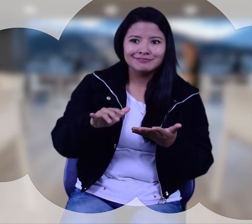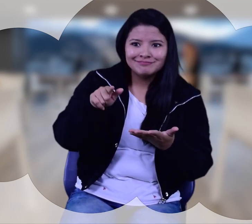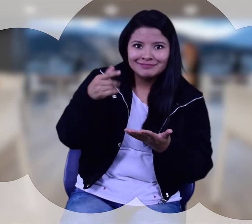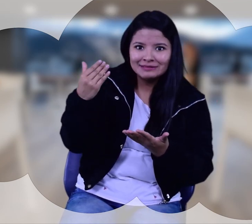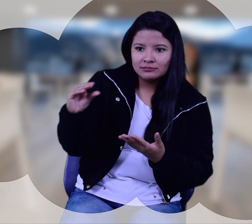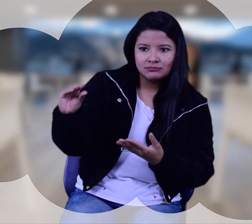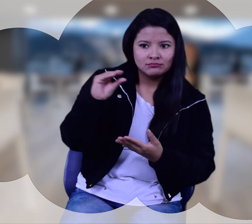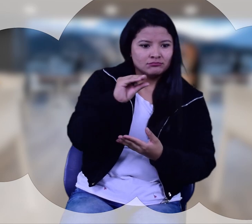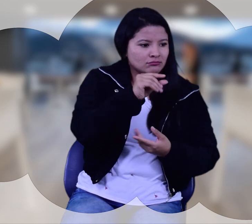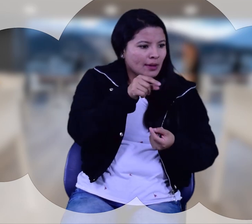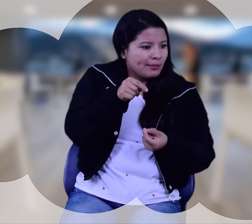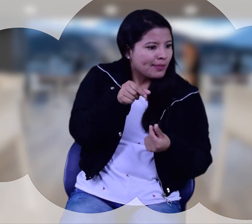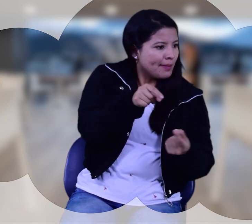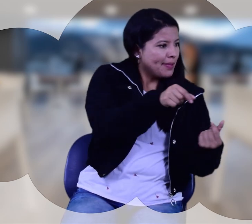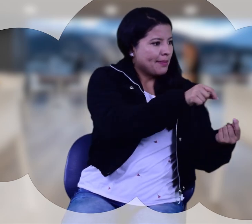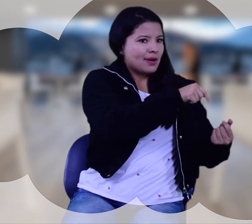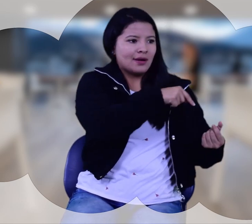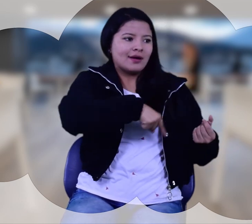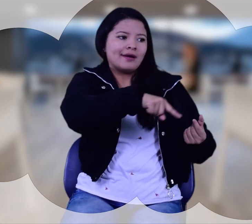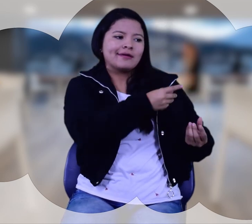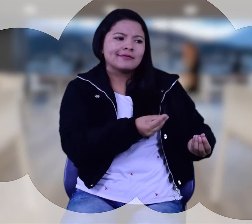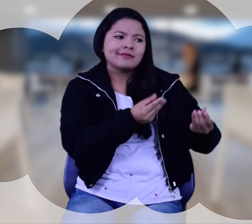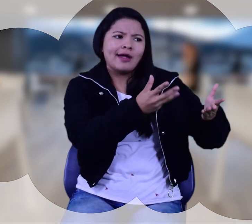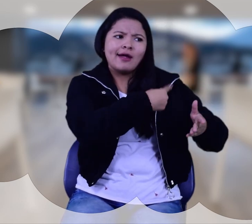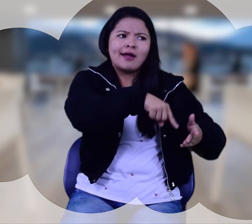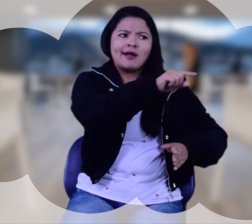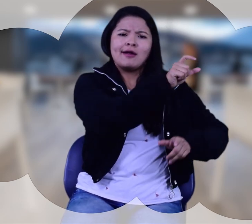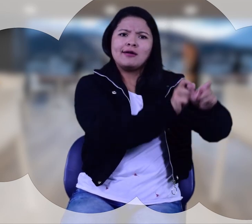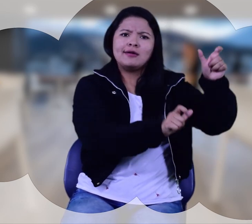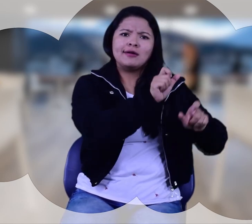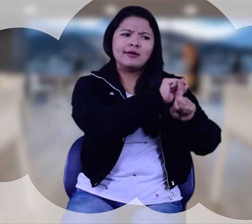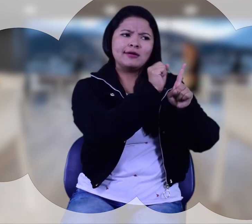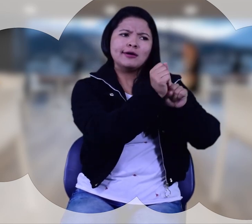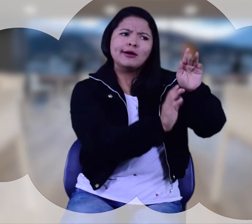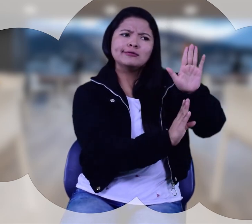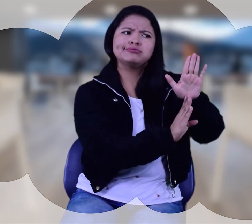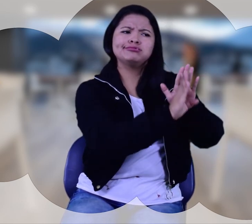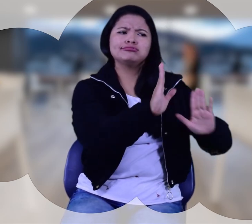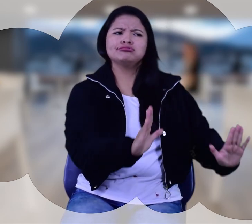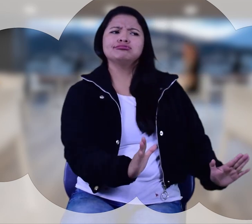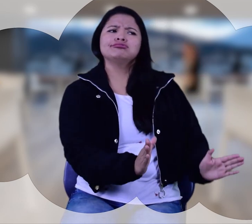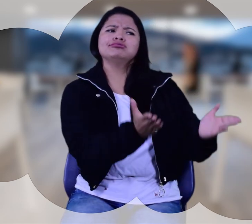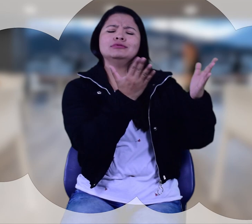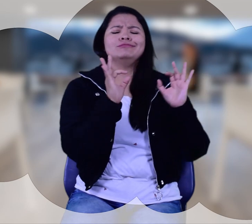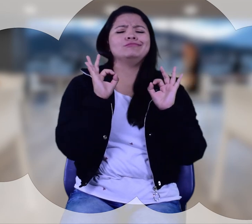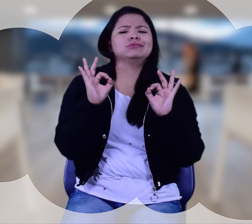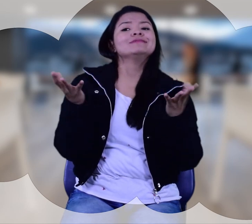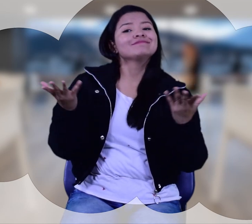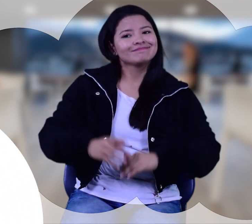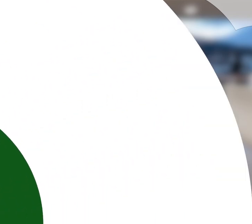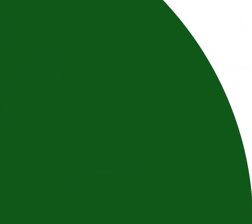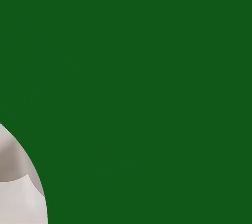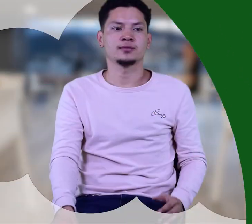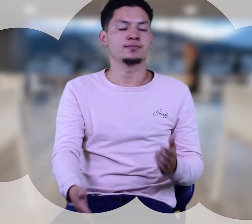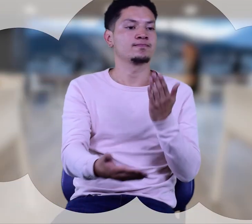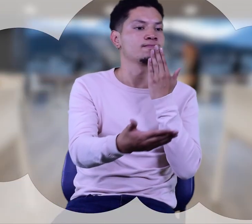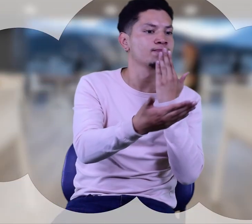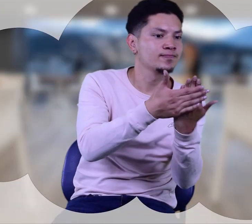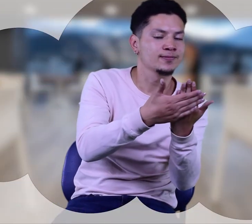hacer esos pagos y que las mujeres tengan un crecimiento y desarrollo social. Es muy útil. Gracias por su información.